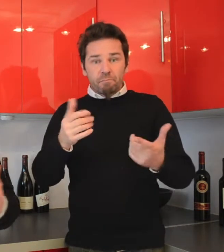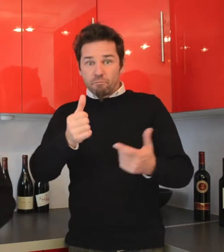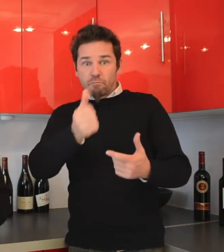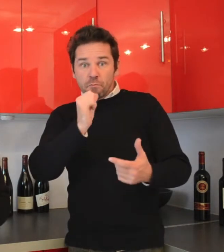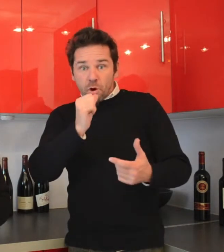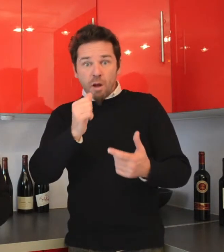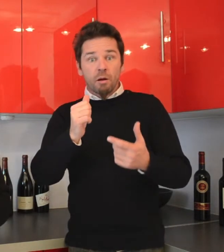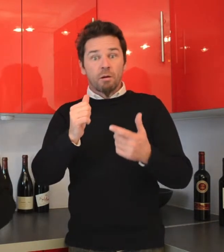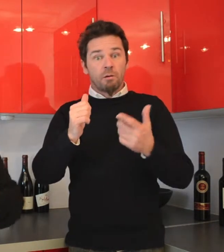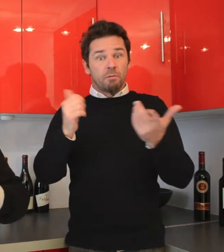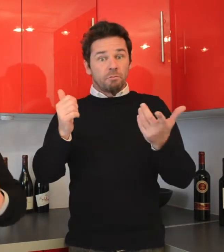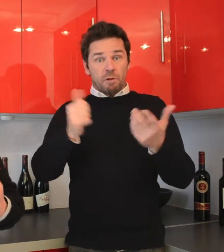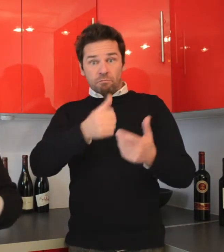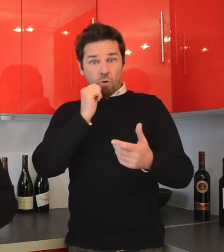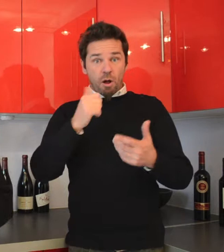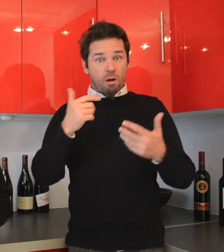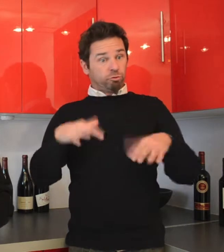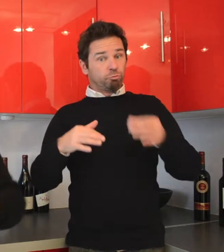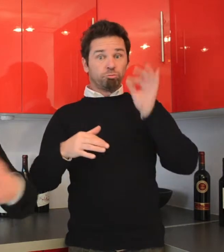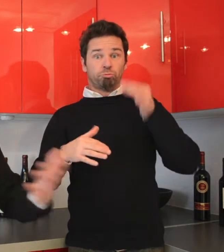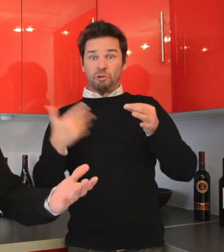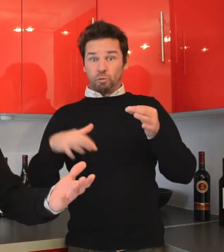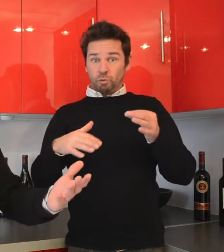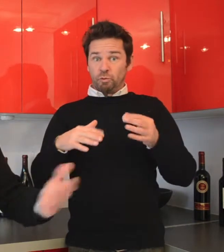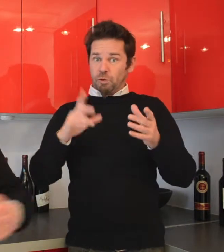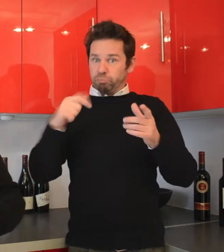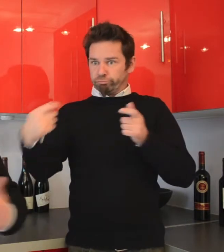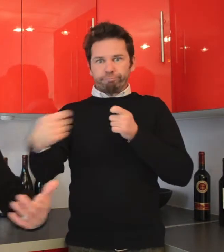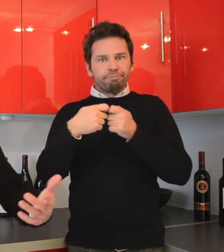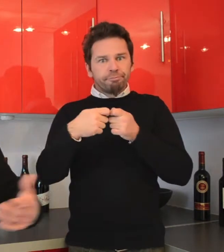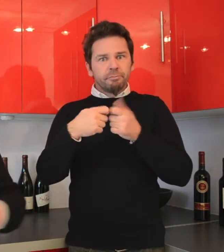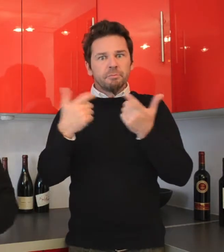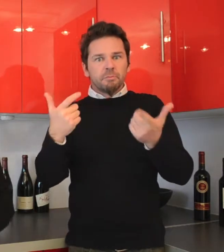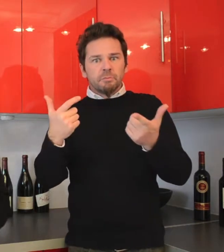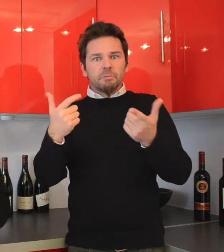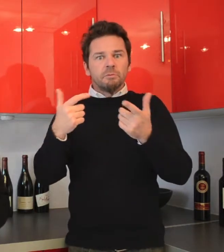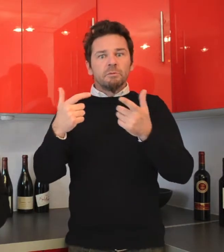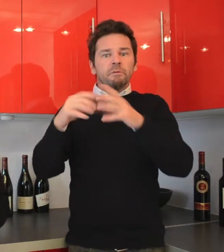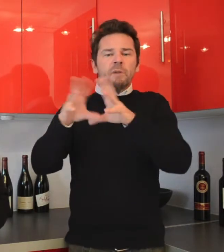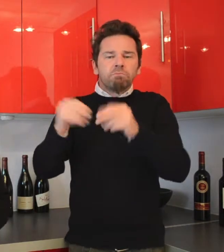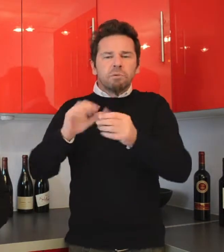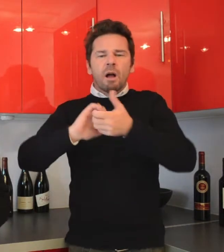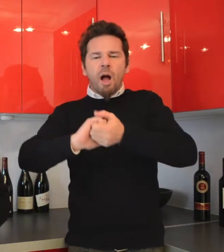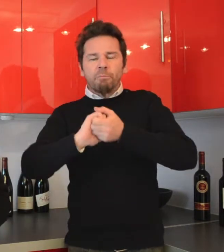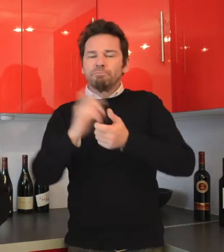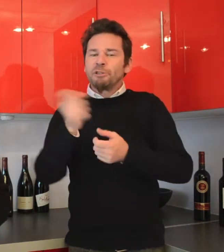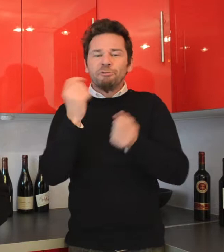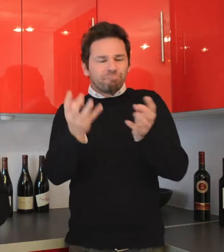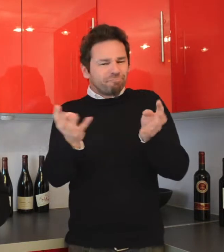ne pas le boire tout seul. Donc déjà bien accompagné avec des amis, avec la famille, mais aussi bien accompagné